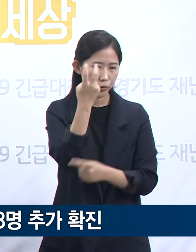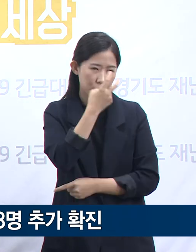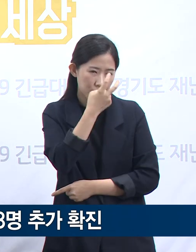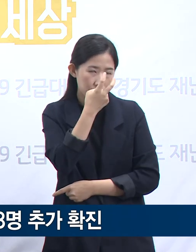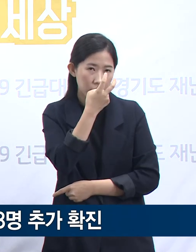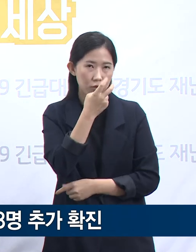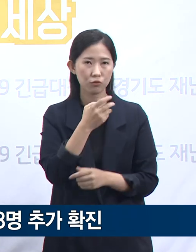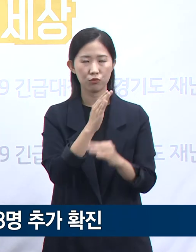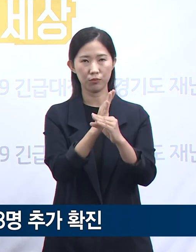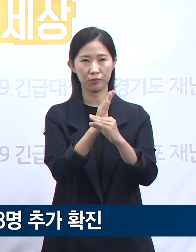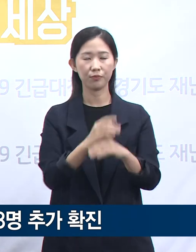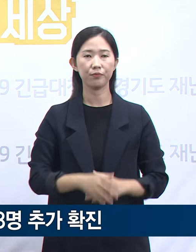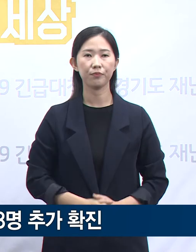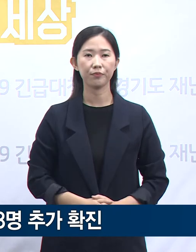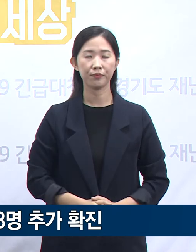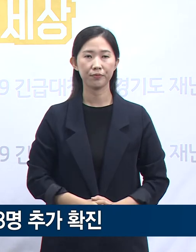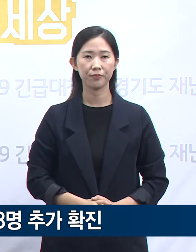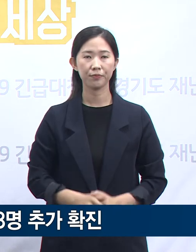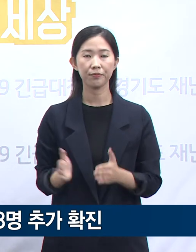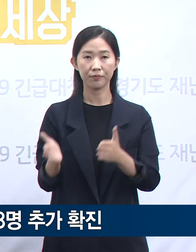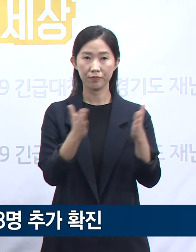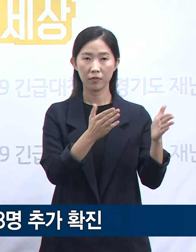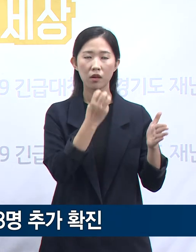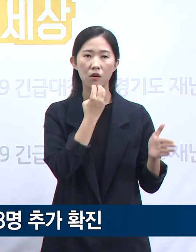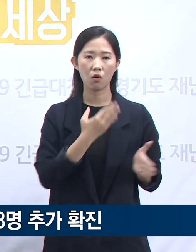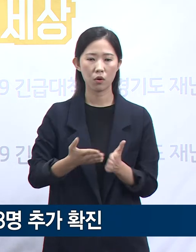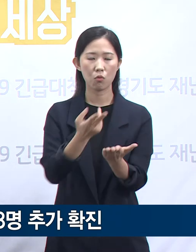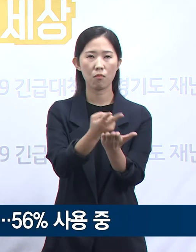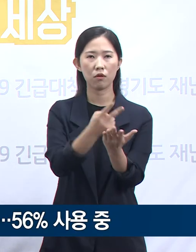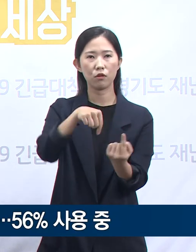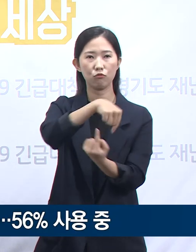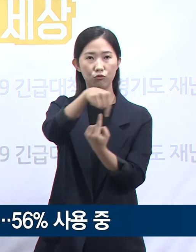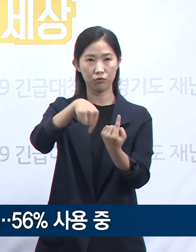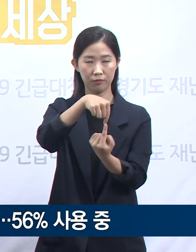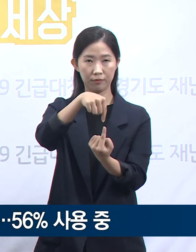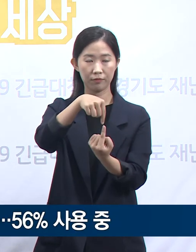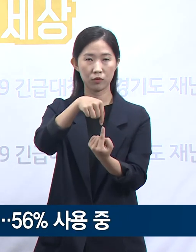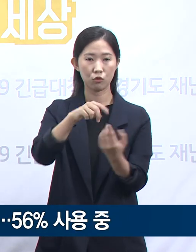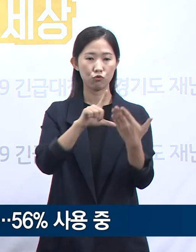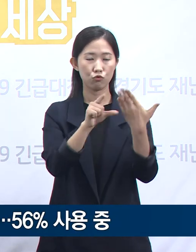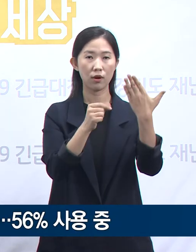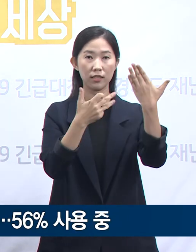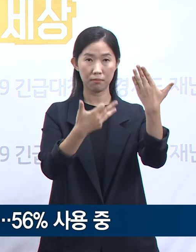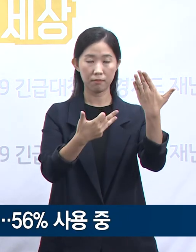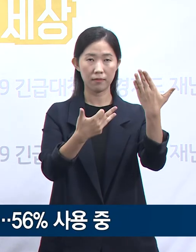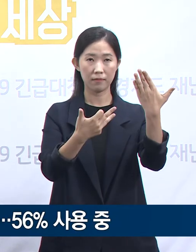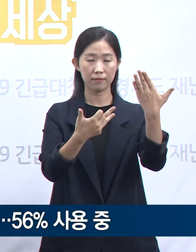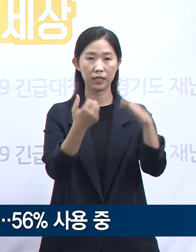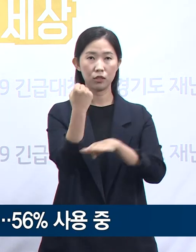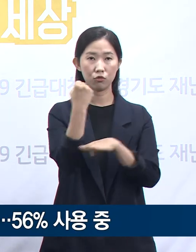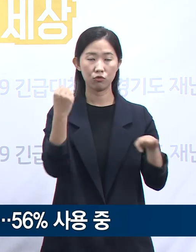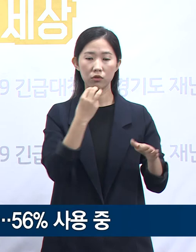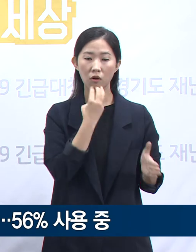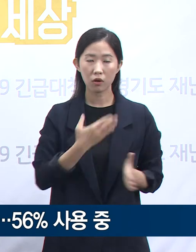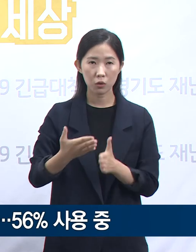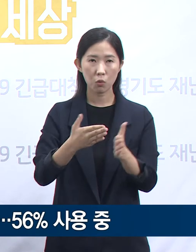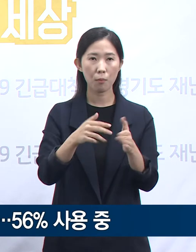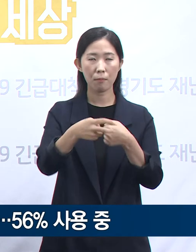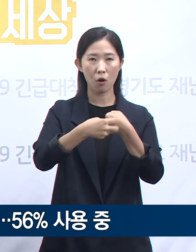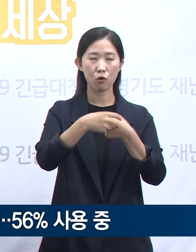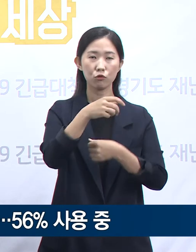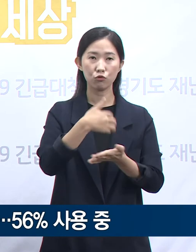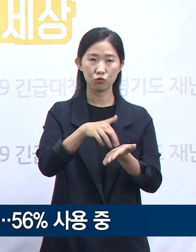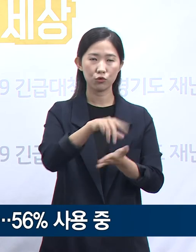있습니다. 다음은 경기도 병상 운영 현황입니다. 9월 18일 0시 기준 경기도는 총 15개 병원에